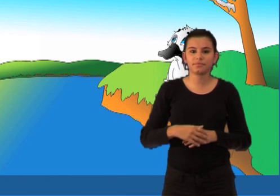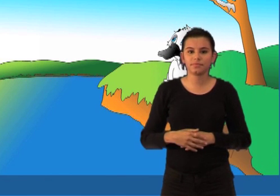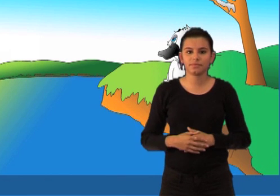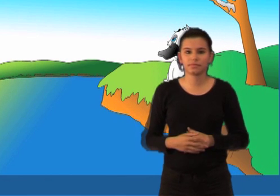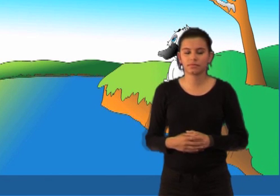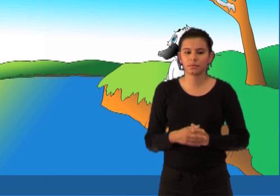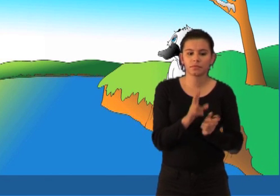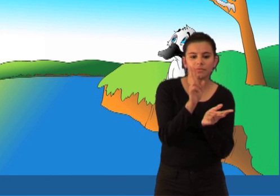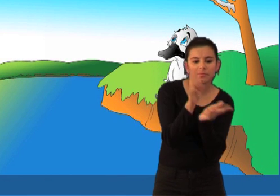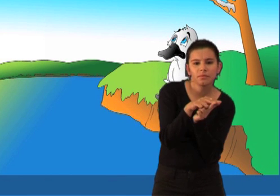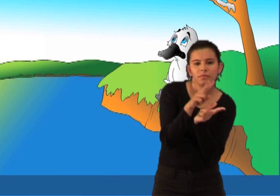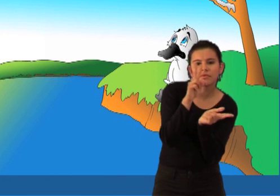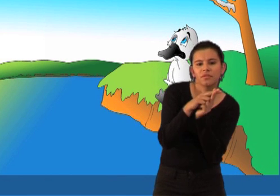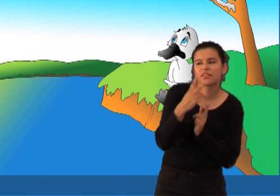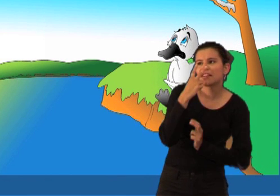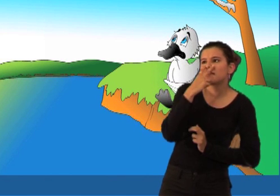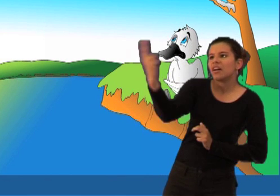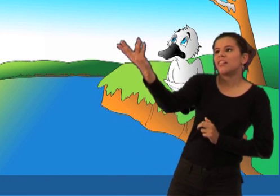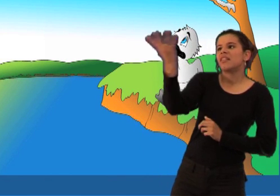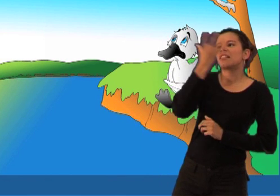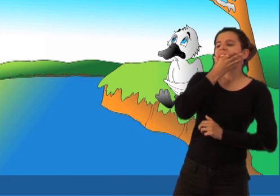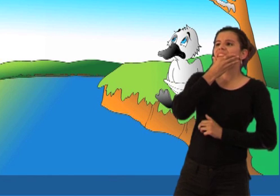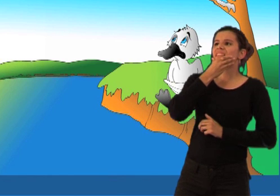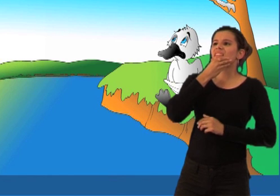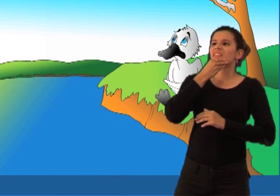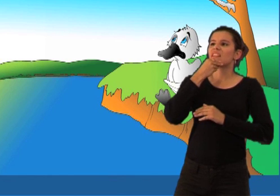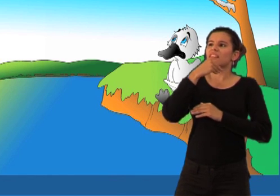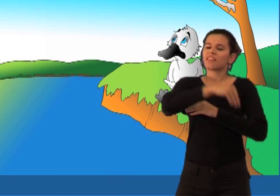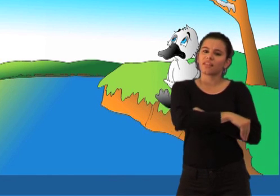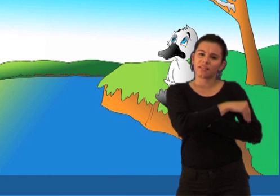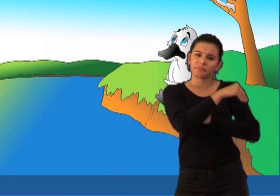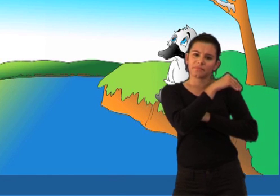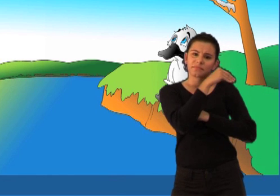Zapanjeno njihovom ljepotom poželi biti poput njih.